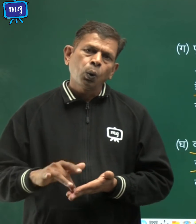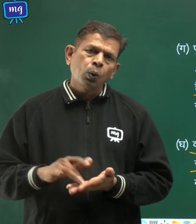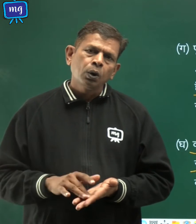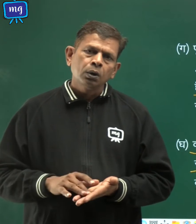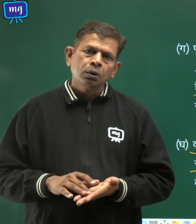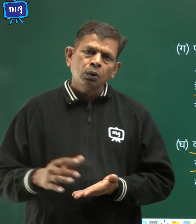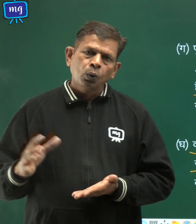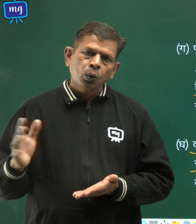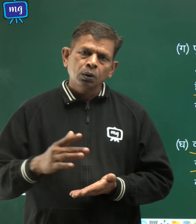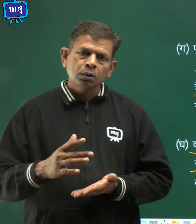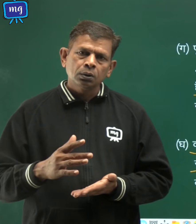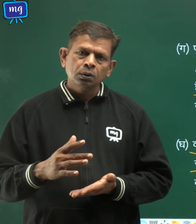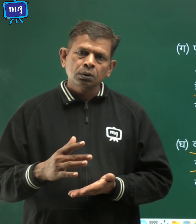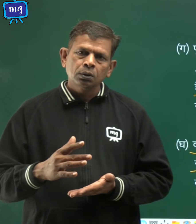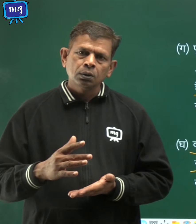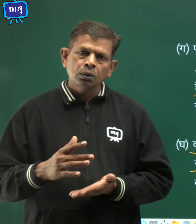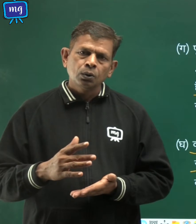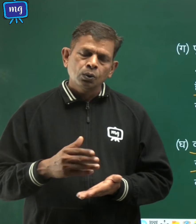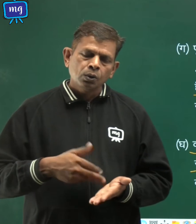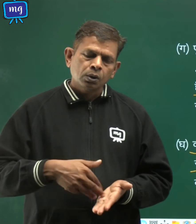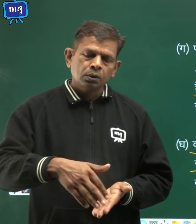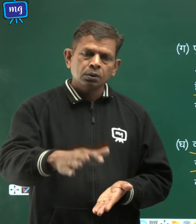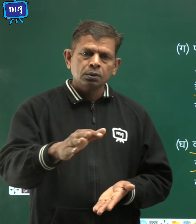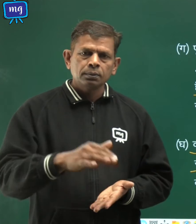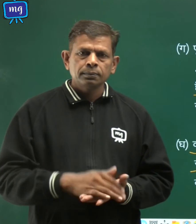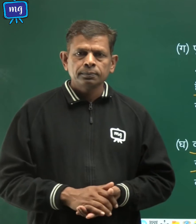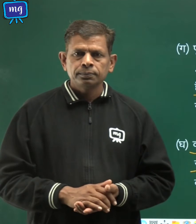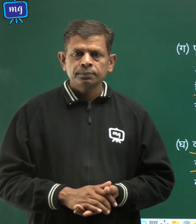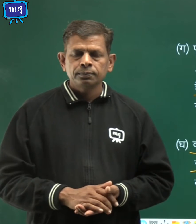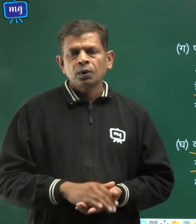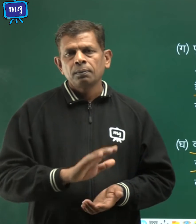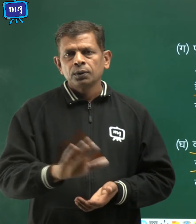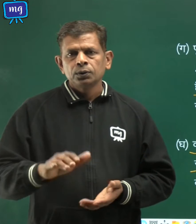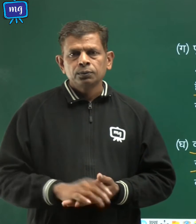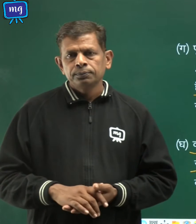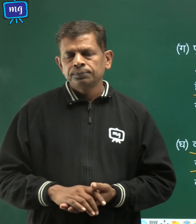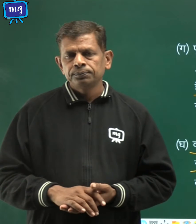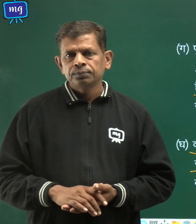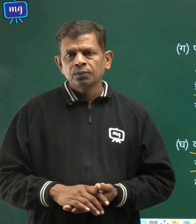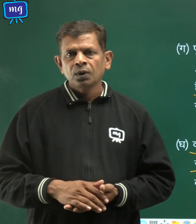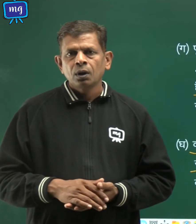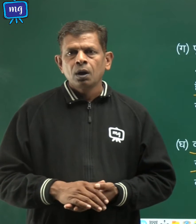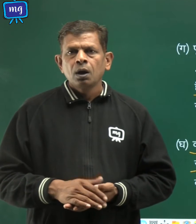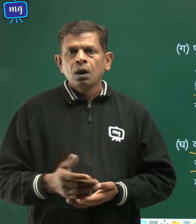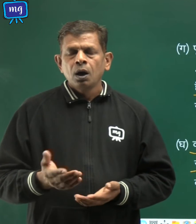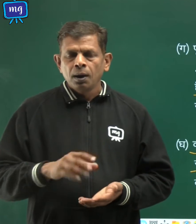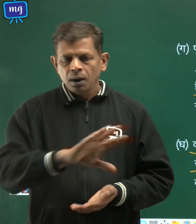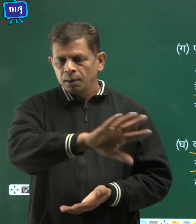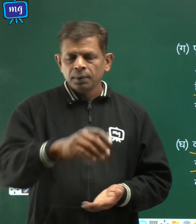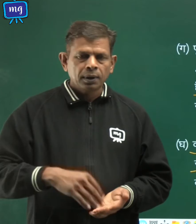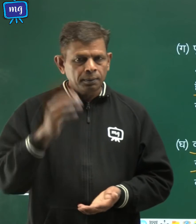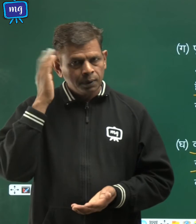की और गती करती है बच्चों हमने पढ़ा था ना